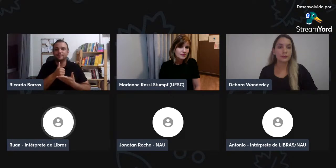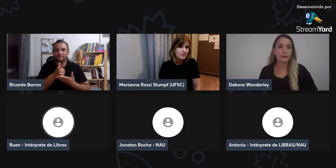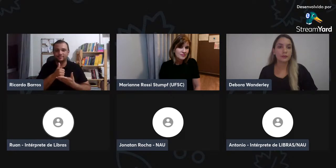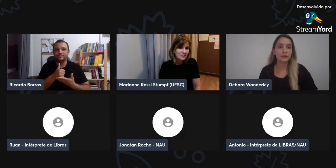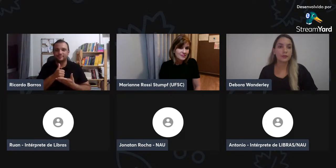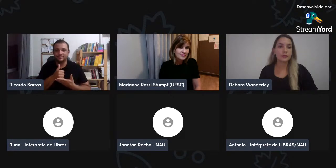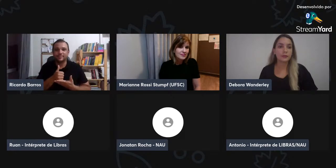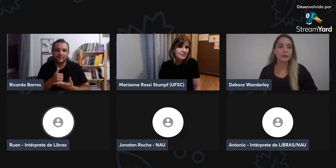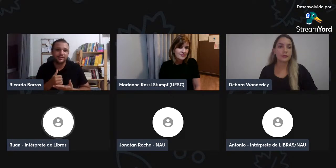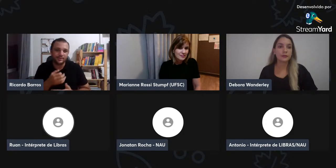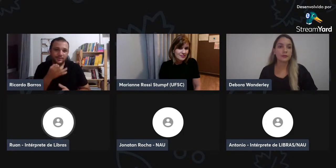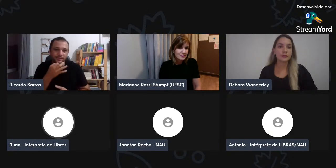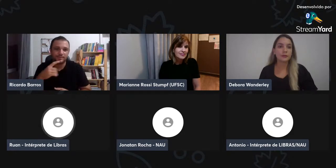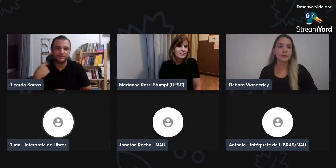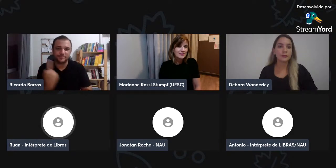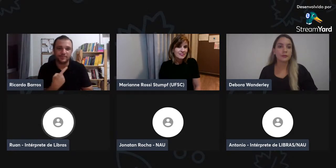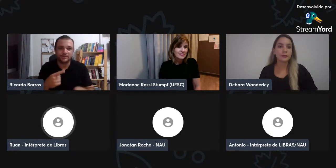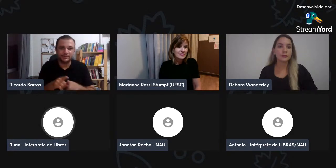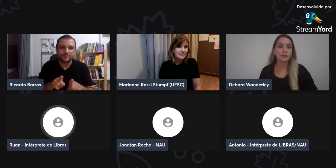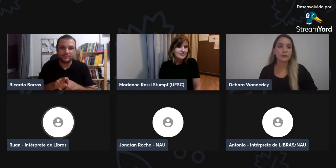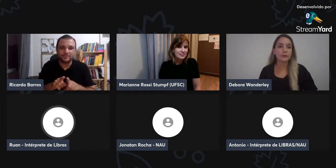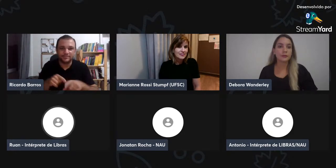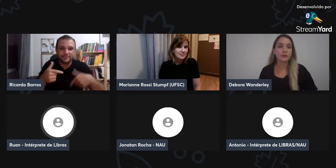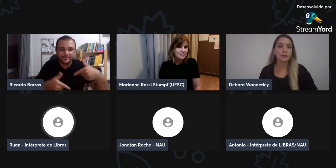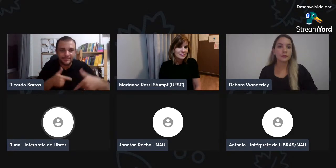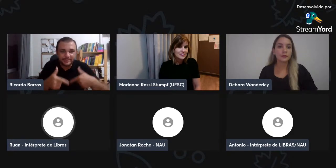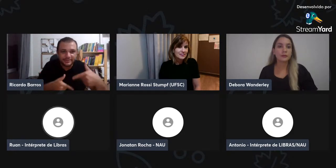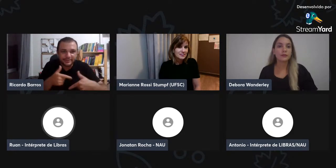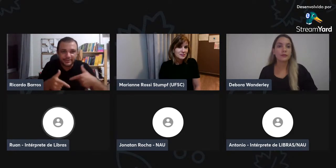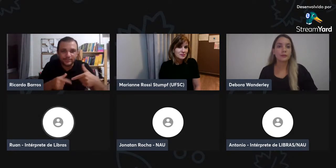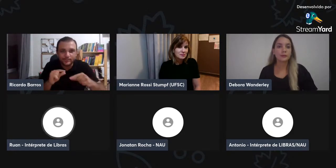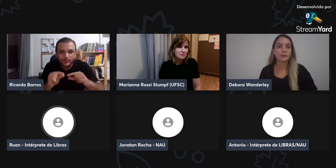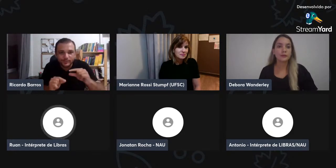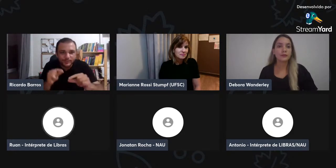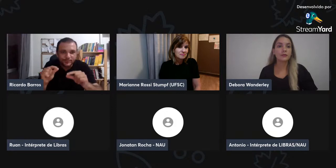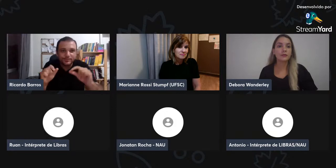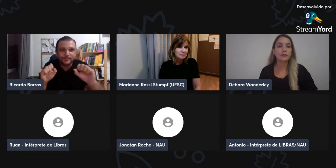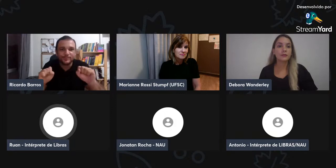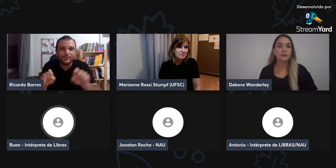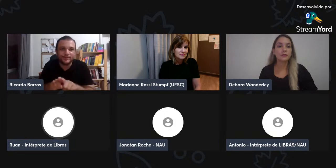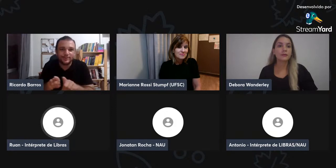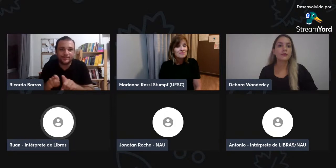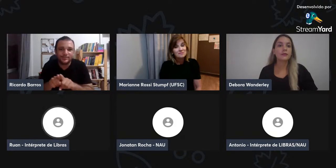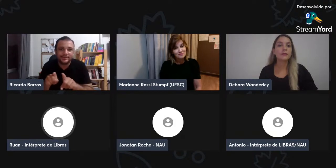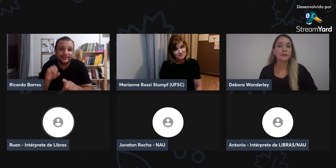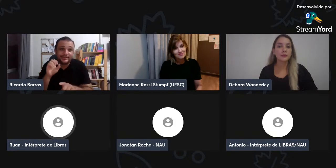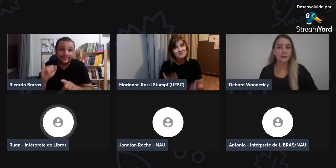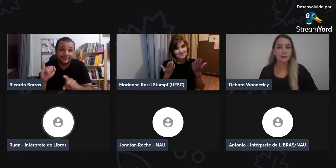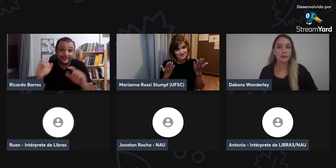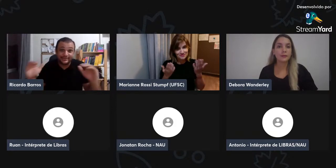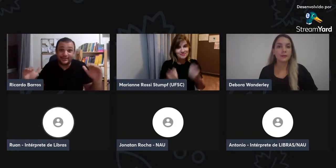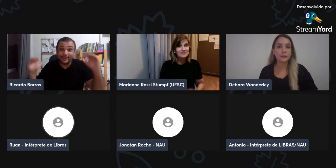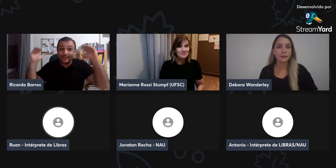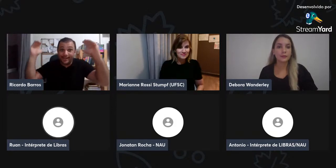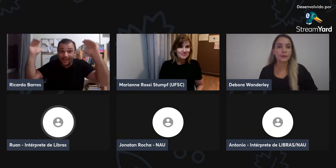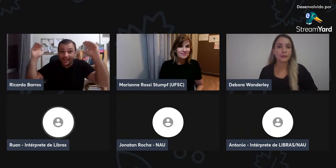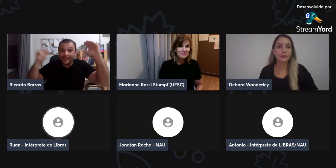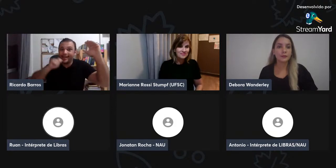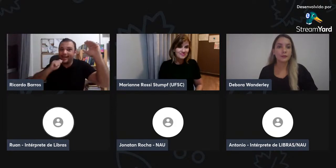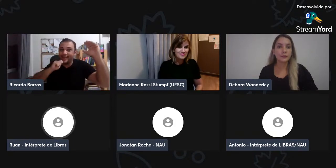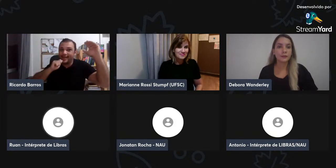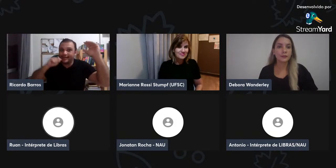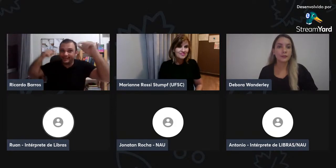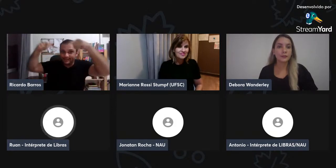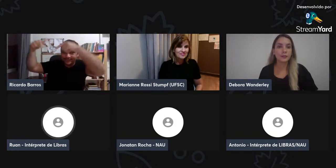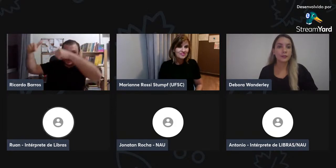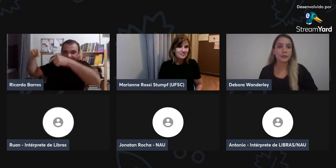ser melhor. Então, o surdo, ele teve um aprendizado, uma evolução muito grande e é uma ferramenta de apoio para que eles possam